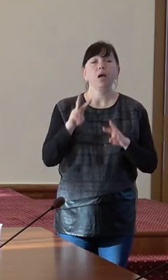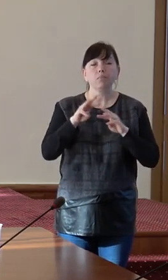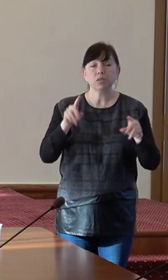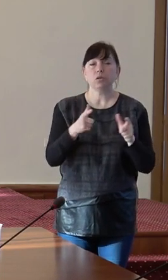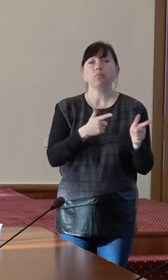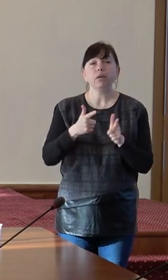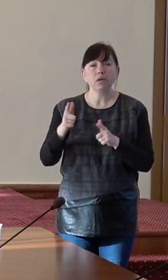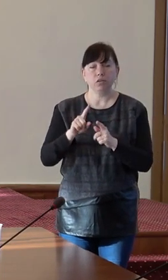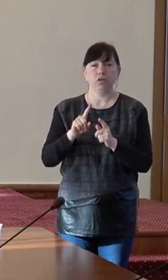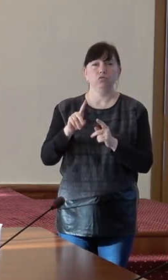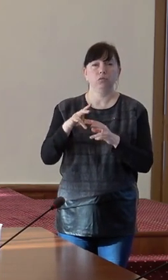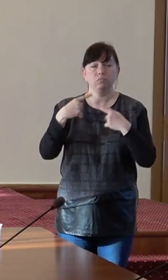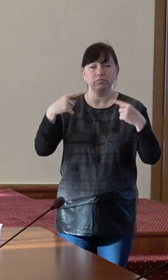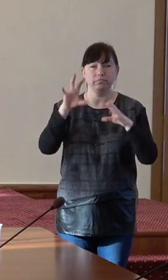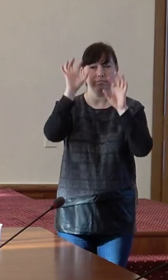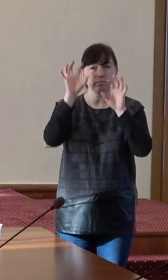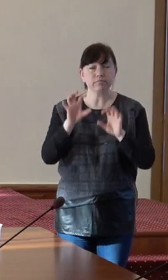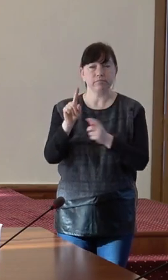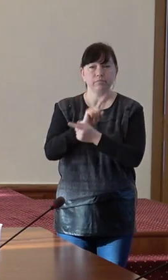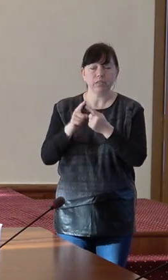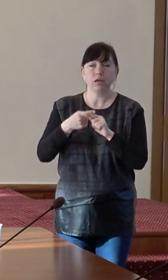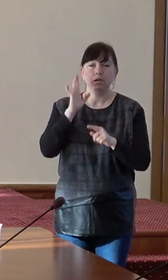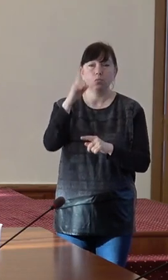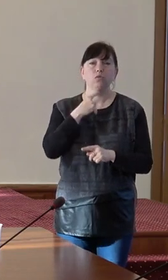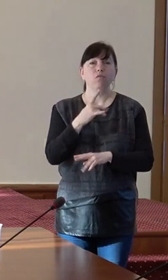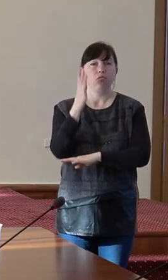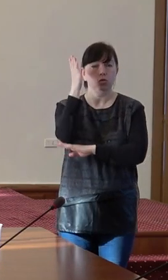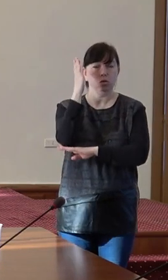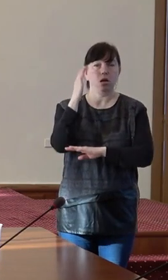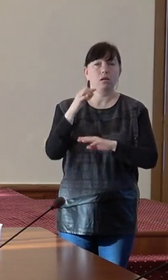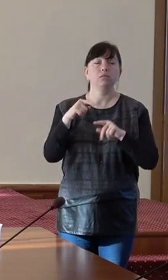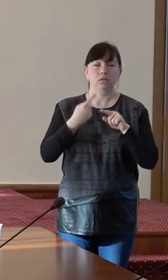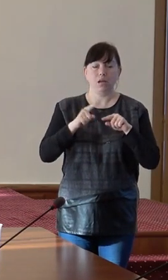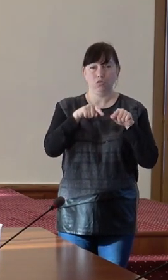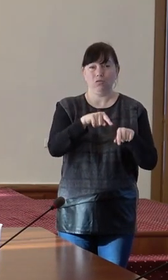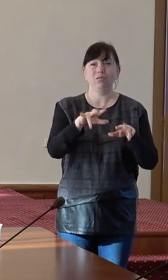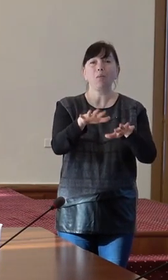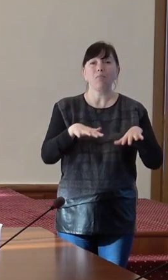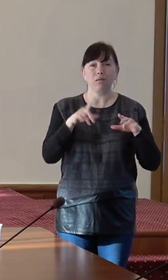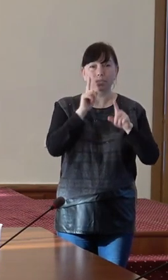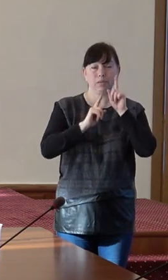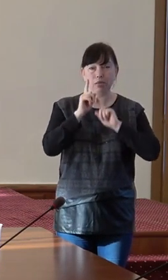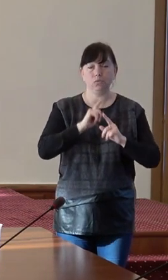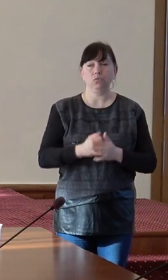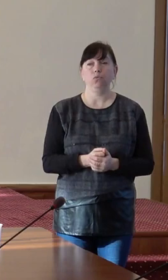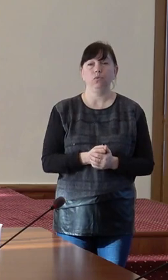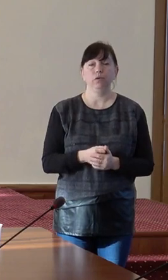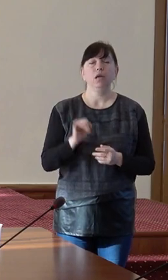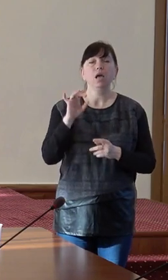pachetul de modificări legislativ care urmează a fi votat în această sesiune parlamentară